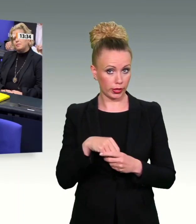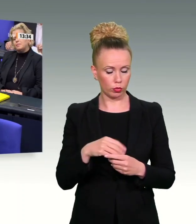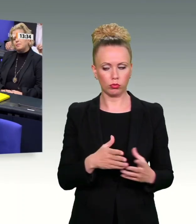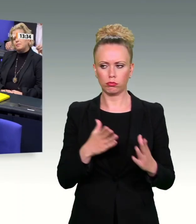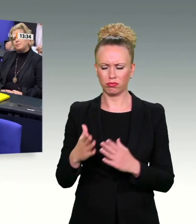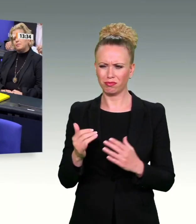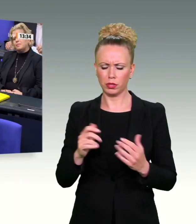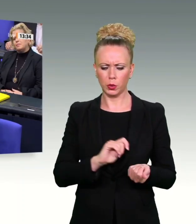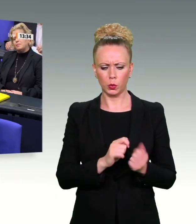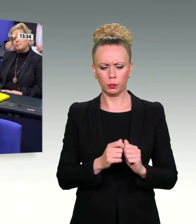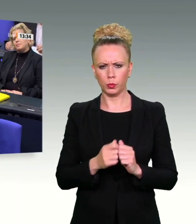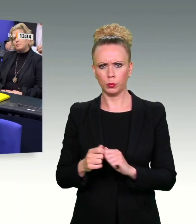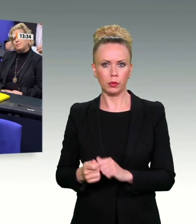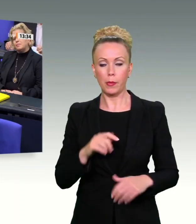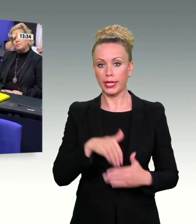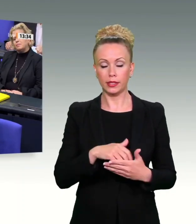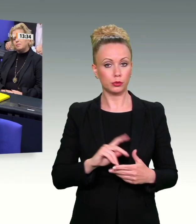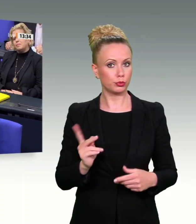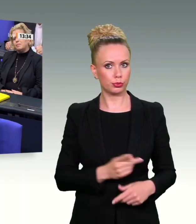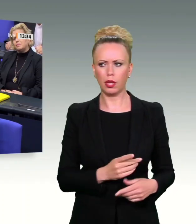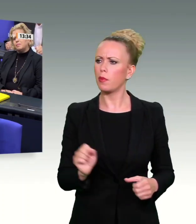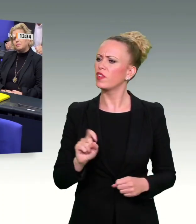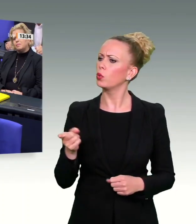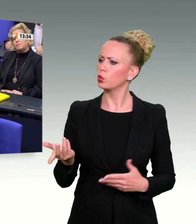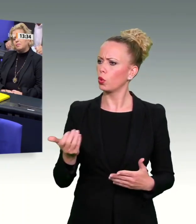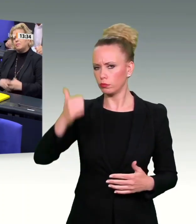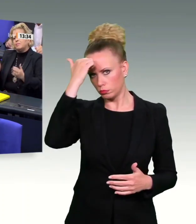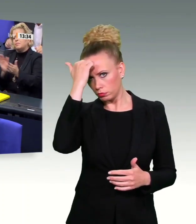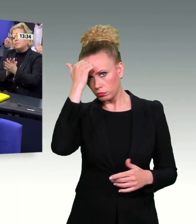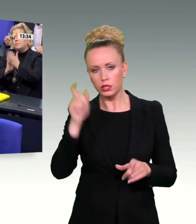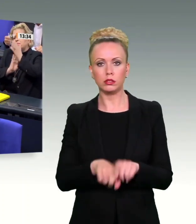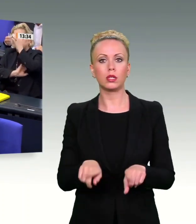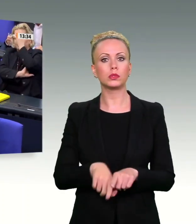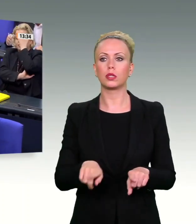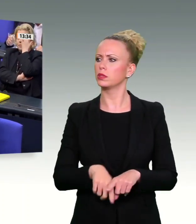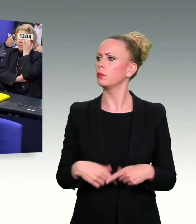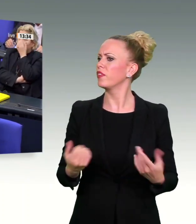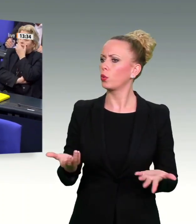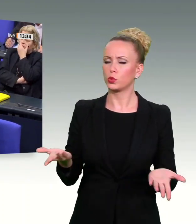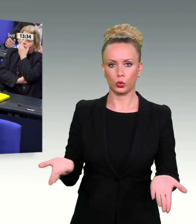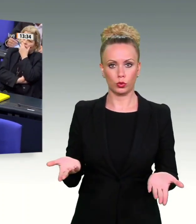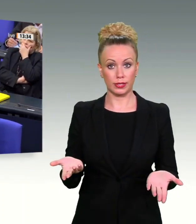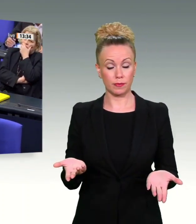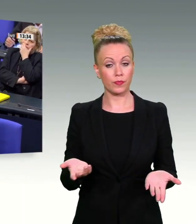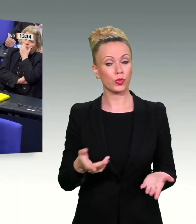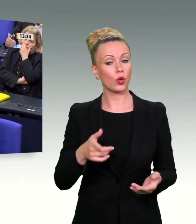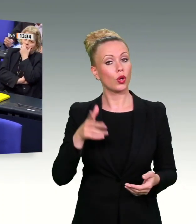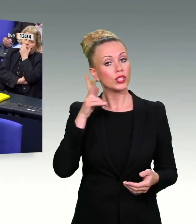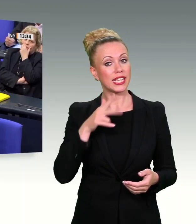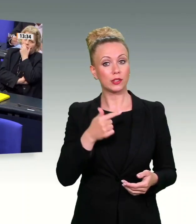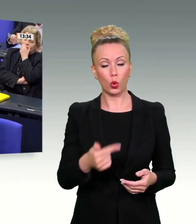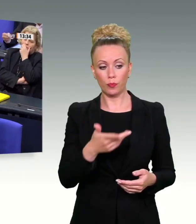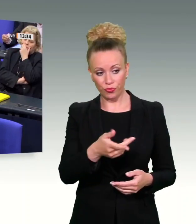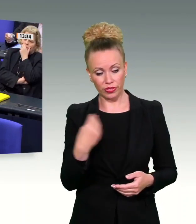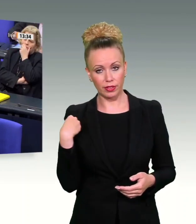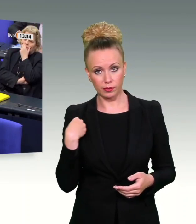betreiben Sie immer noch Politik mit diesem Tunnelblick? Und Herr Throm, Sie haben mich angesprochen, das, was Sie zitiert haben, ist